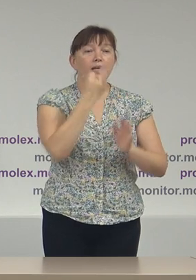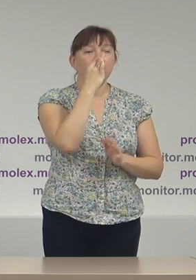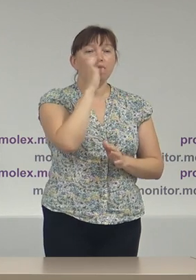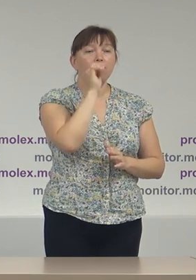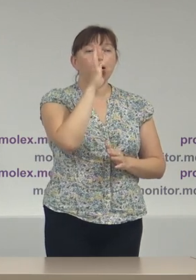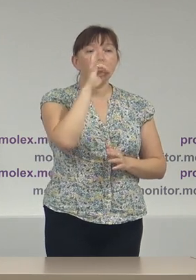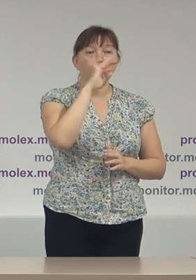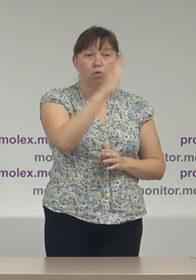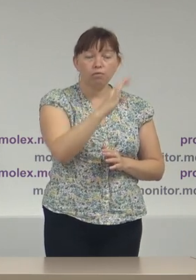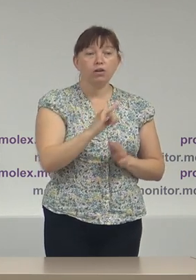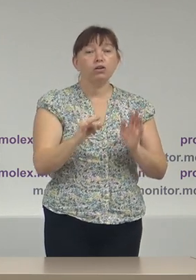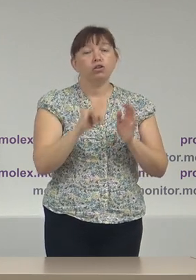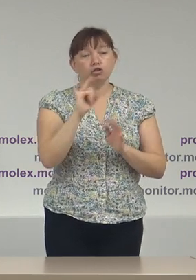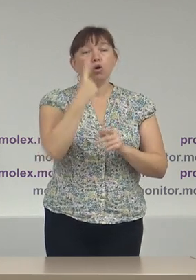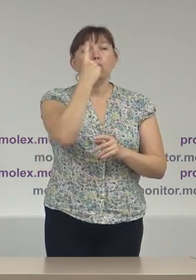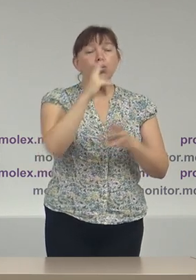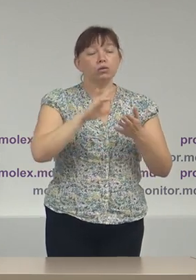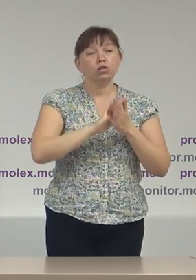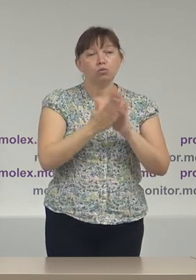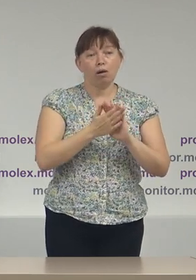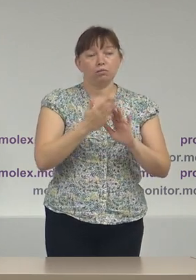și o situație Maia Sandu.